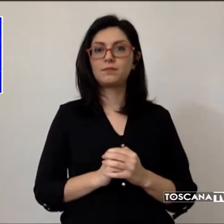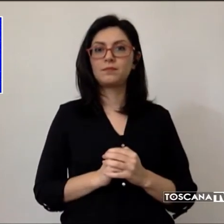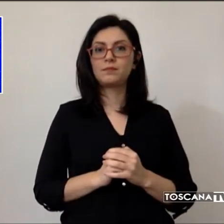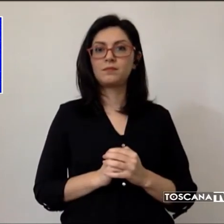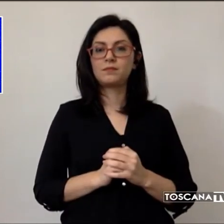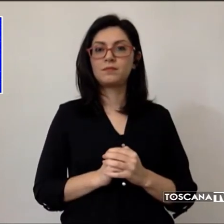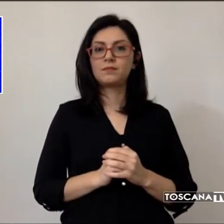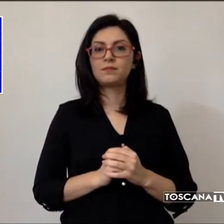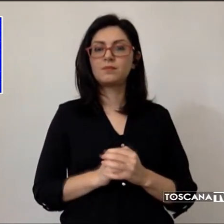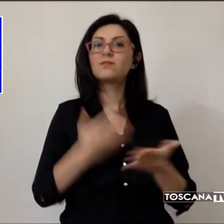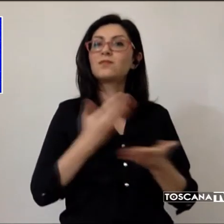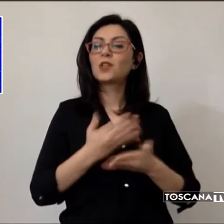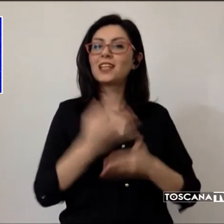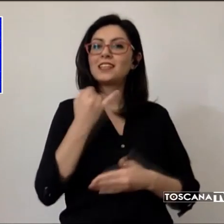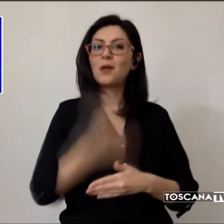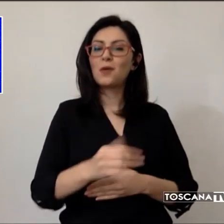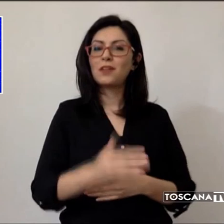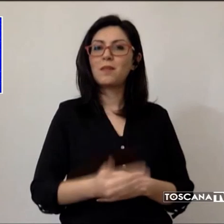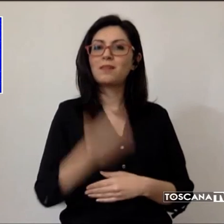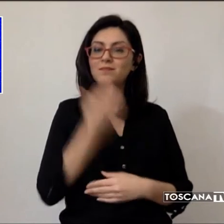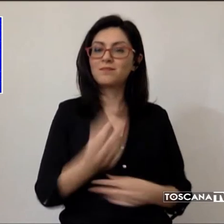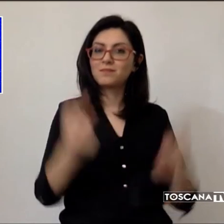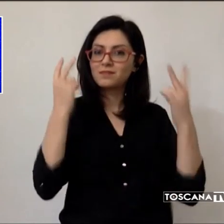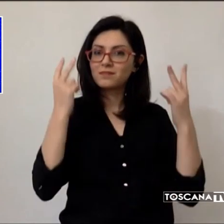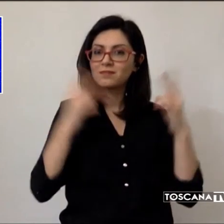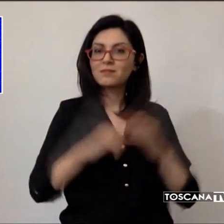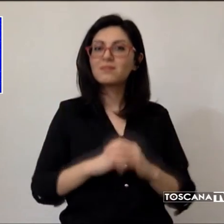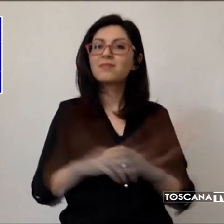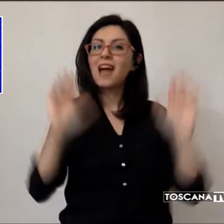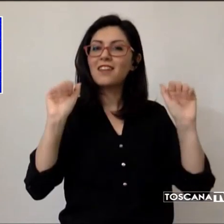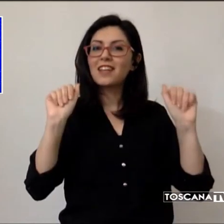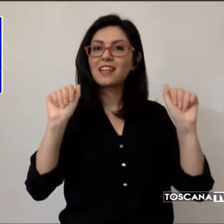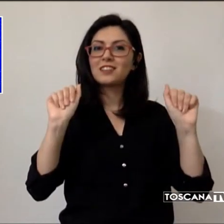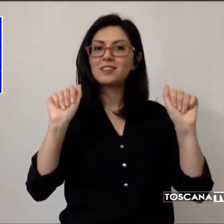Per questa sera è tutto, grazie per averci seguiti, arrivederci.